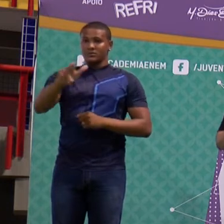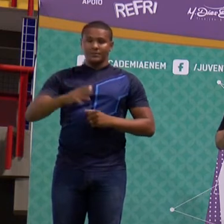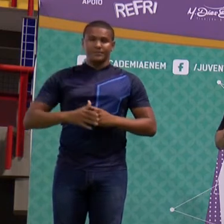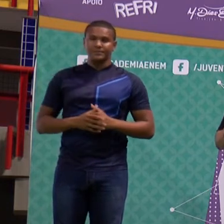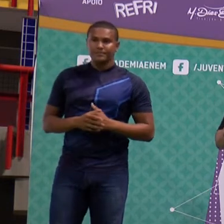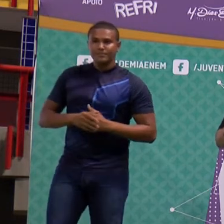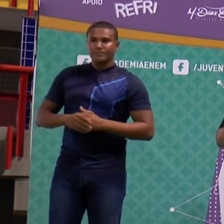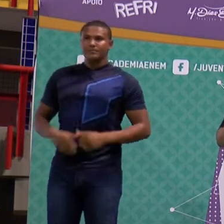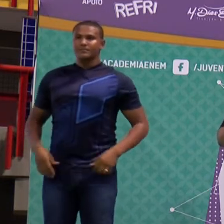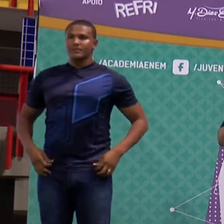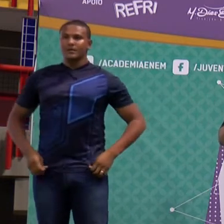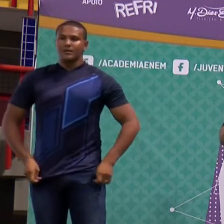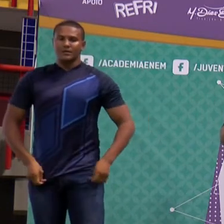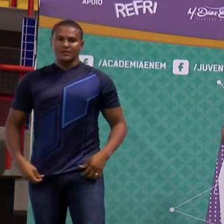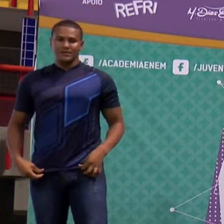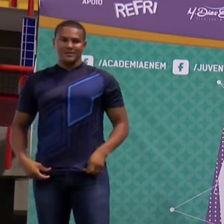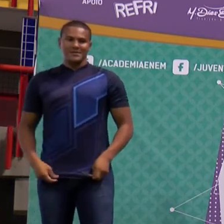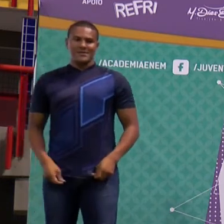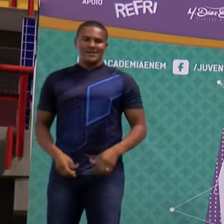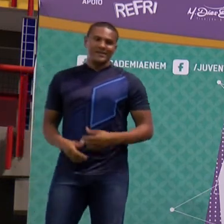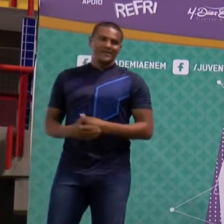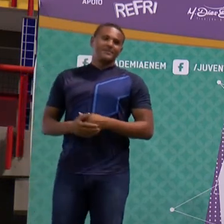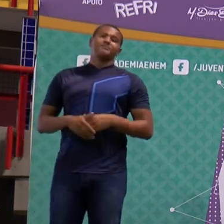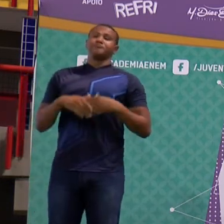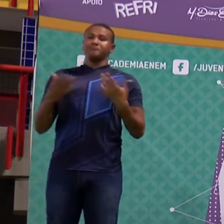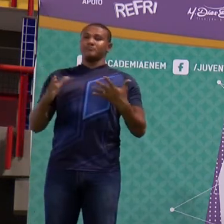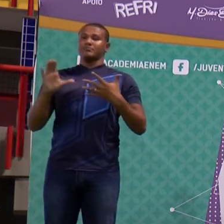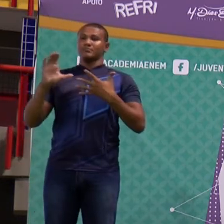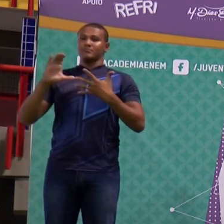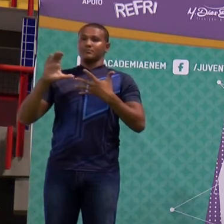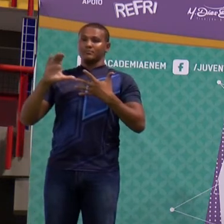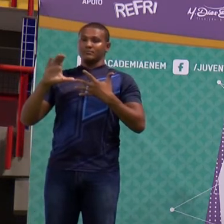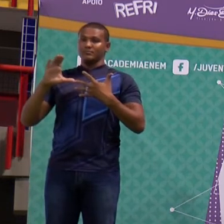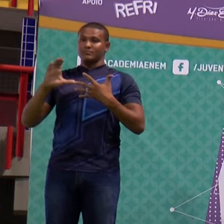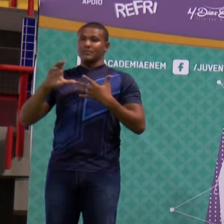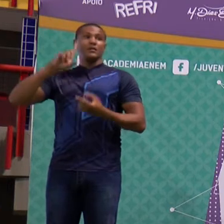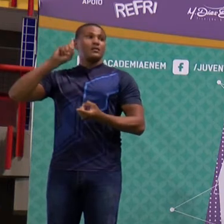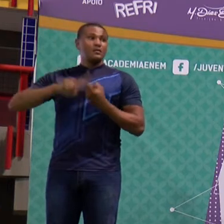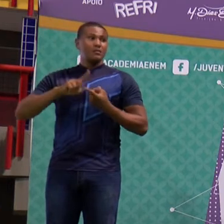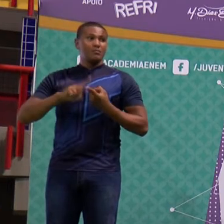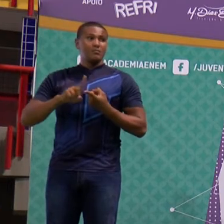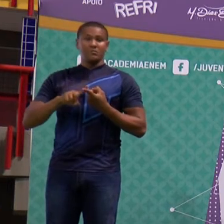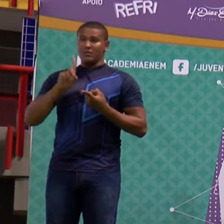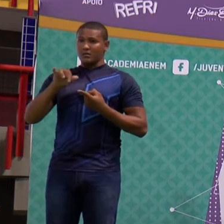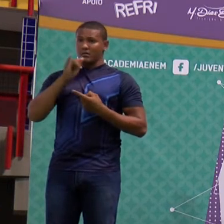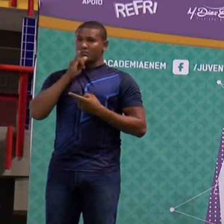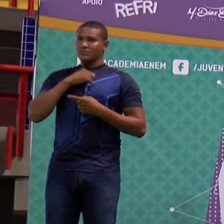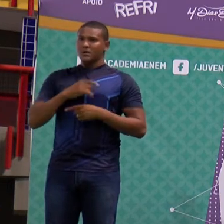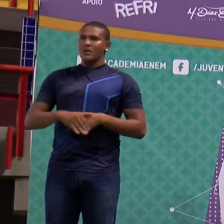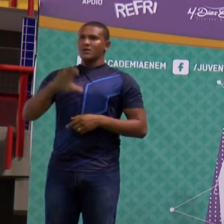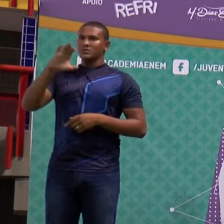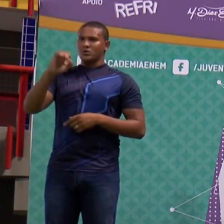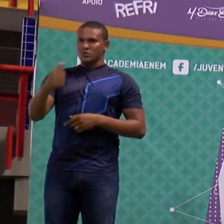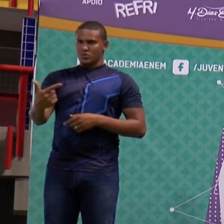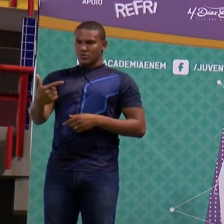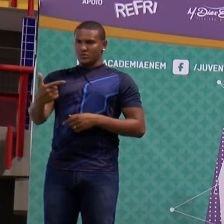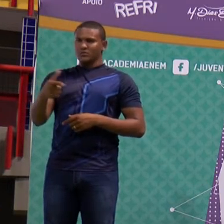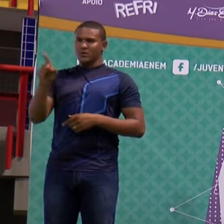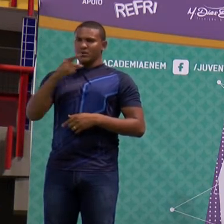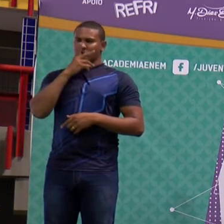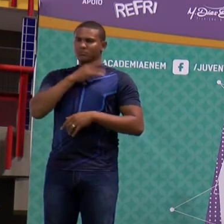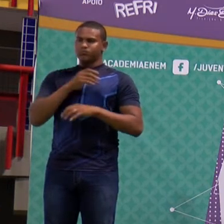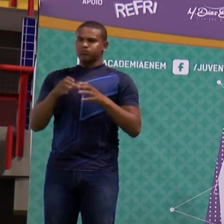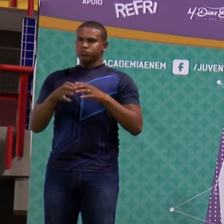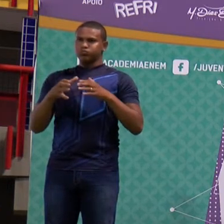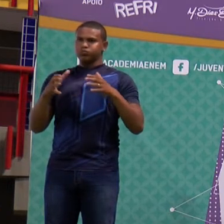C, embora se constitua no principal fator do aumento da concentração de gás carbônico atmosférico, a